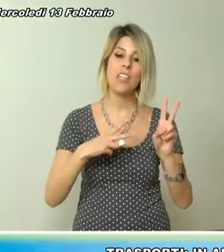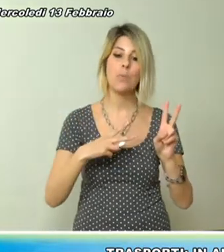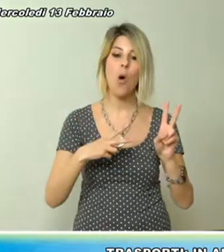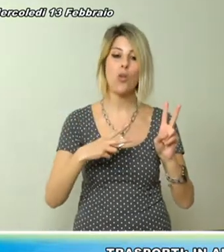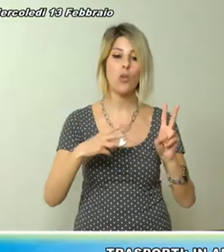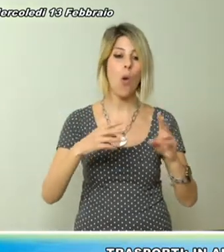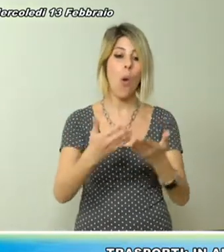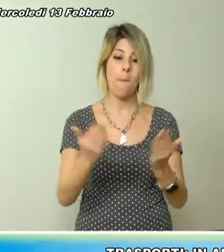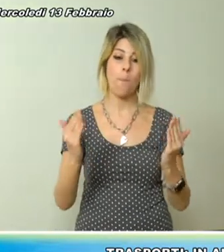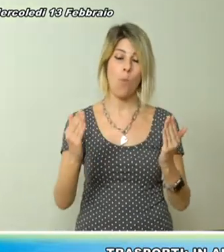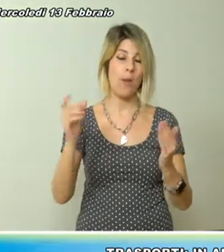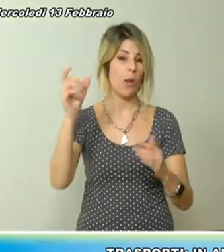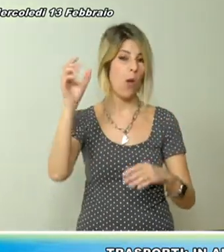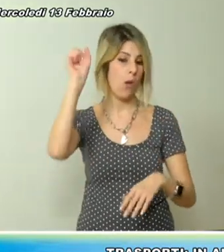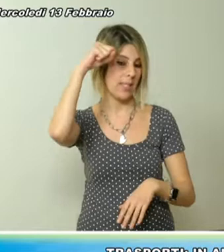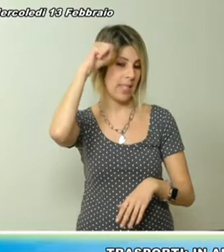locale nell'isola.